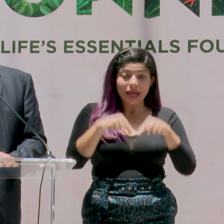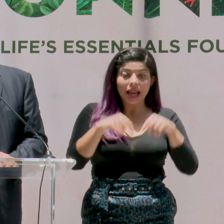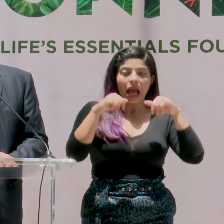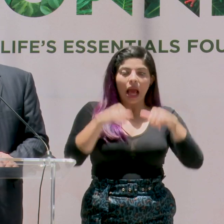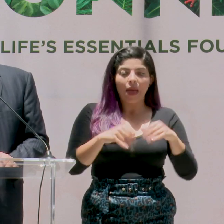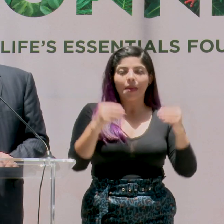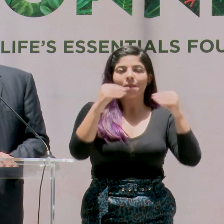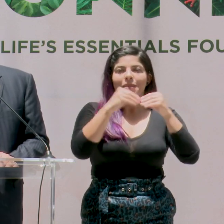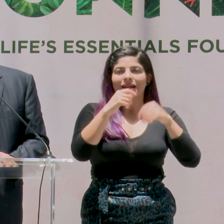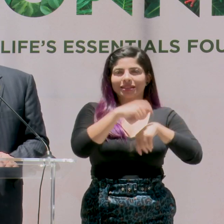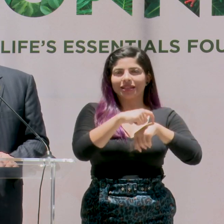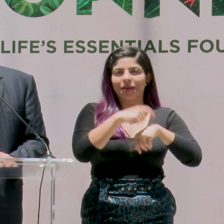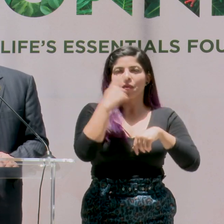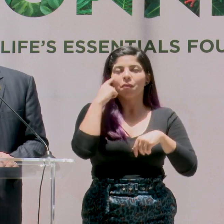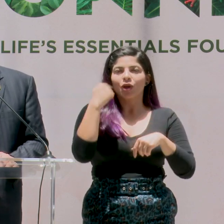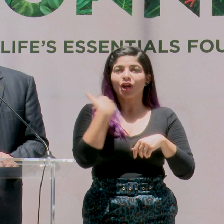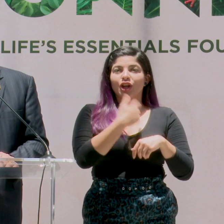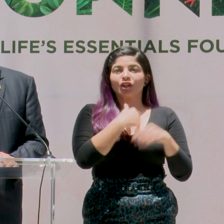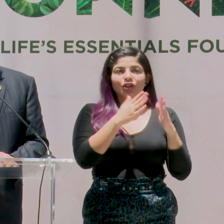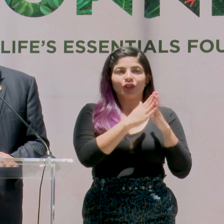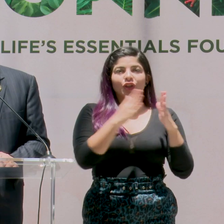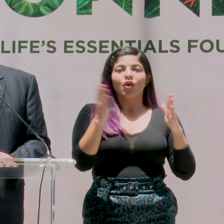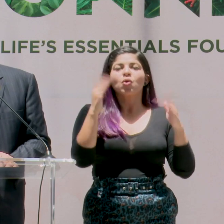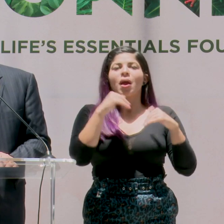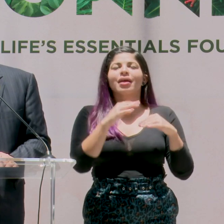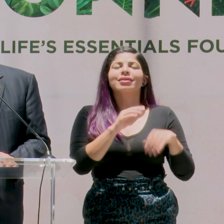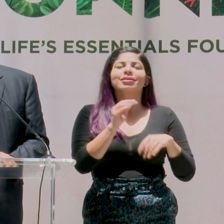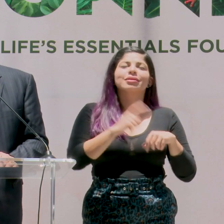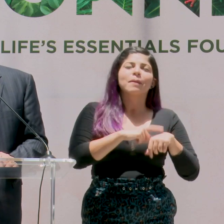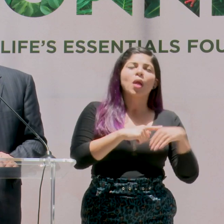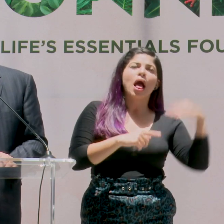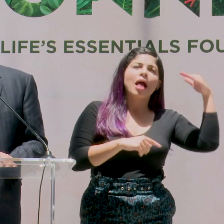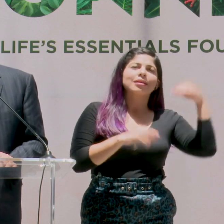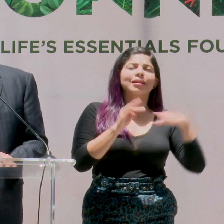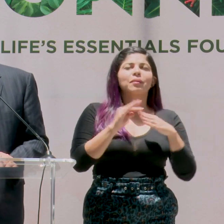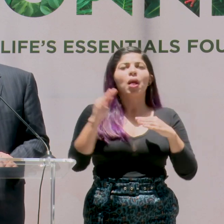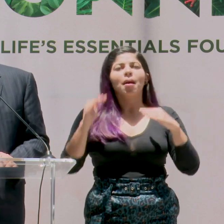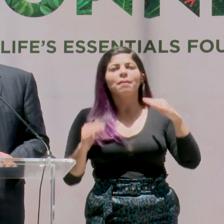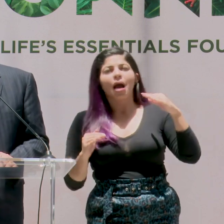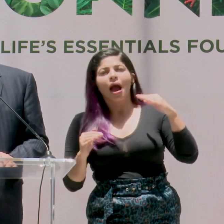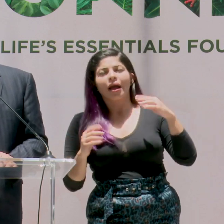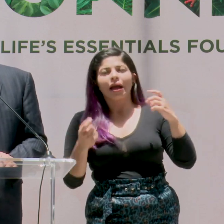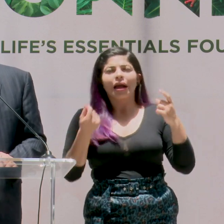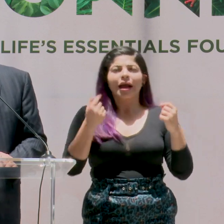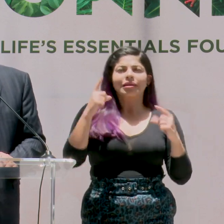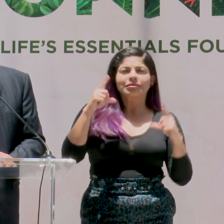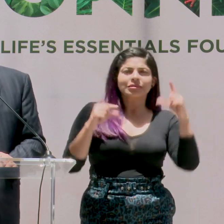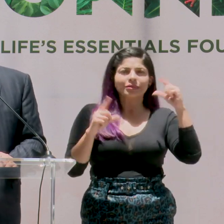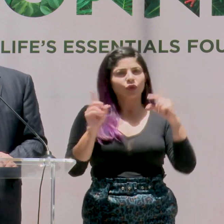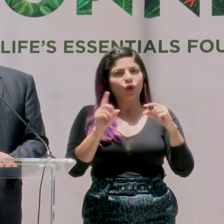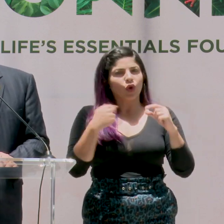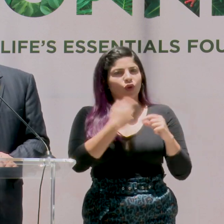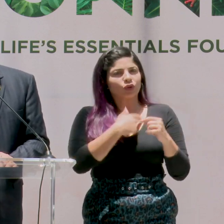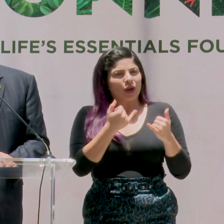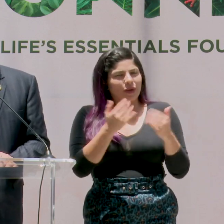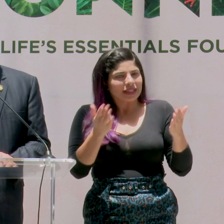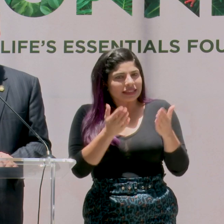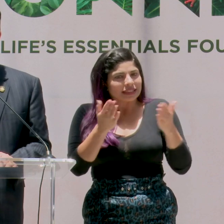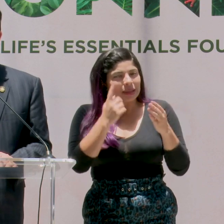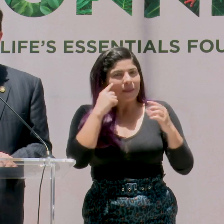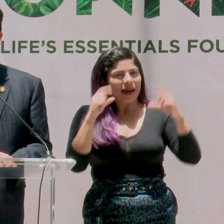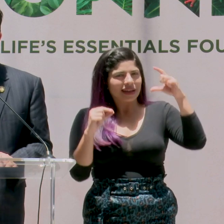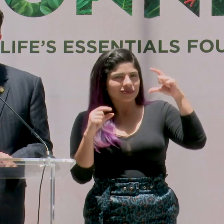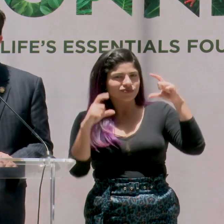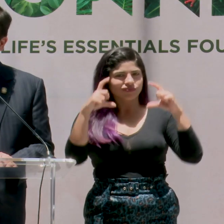para combatir esa estacionalidad que nos genera una temporada alta, una temporada baja y menores ingresos en un periodo. Estamos empujando para llenar